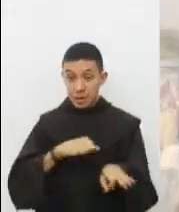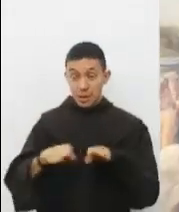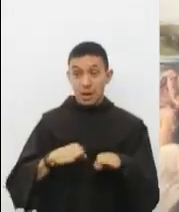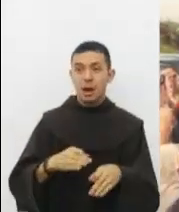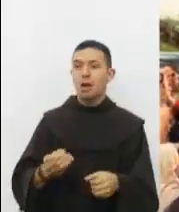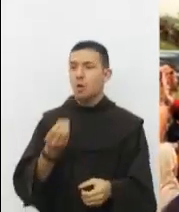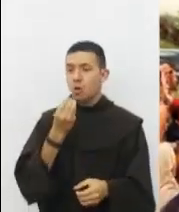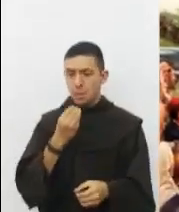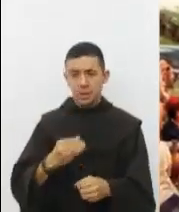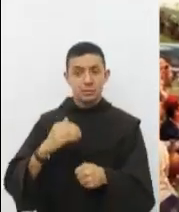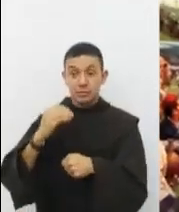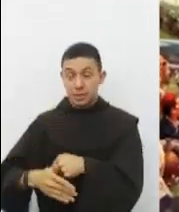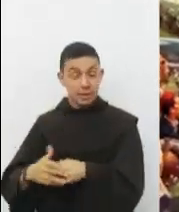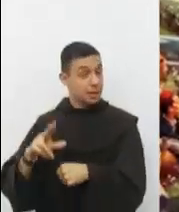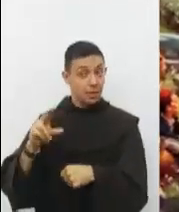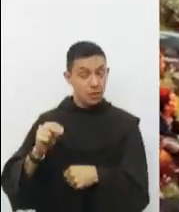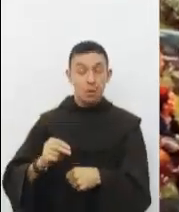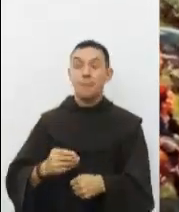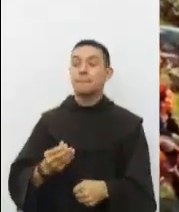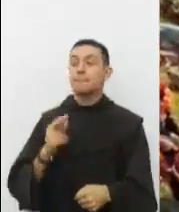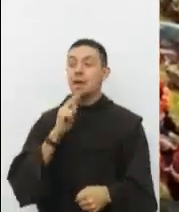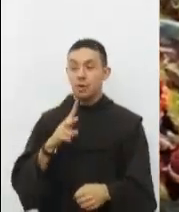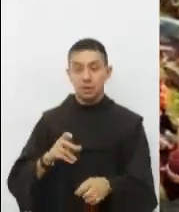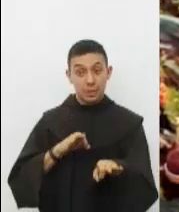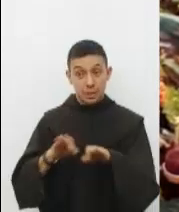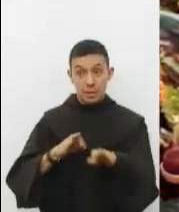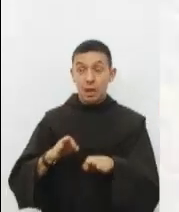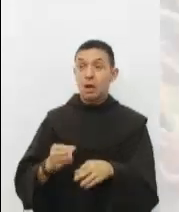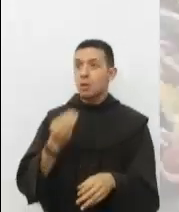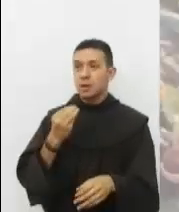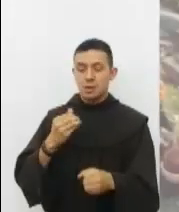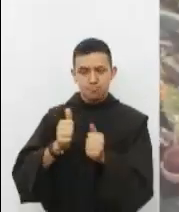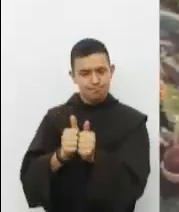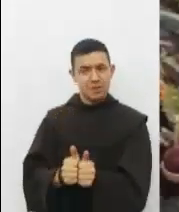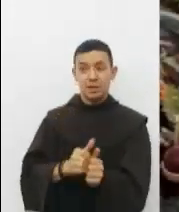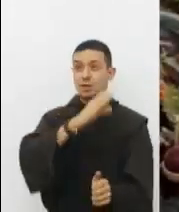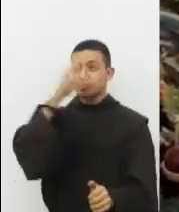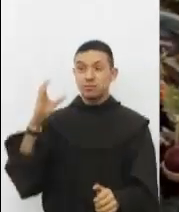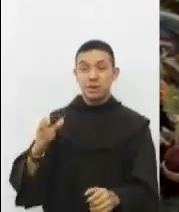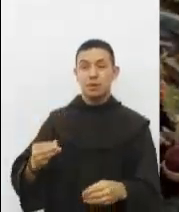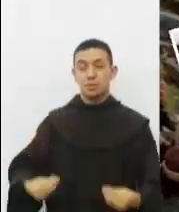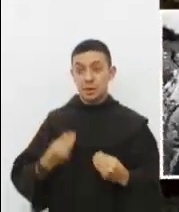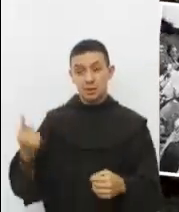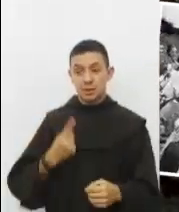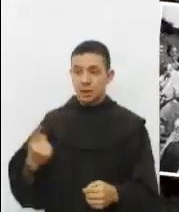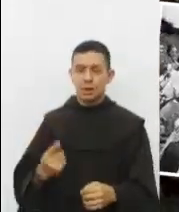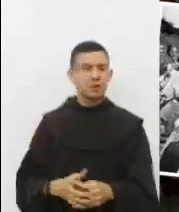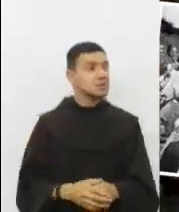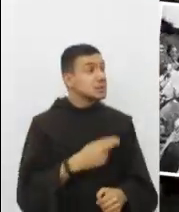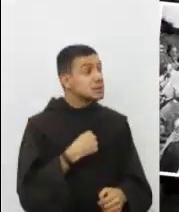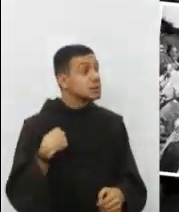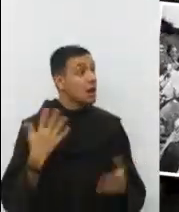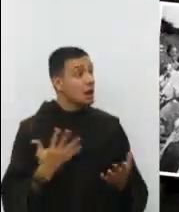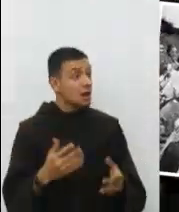Hijo del Hombre, porque a éste el Padre Dios lo ha marcado con su sello. Ellos le dijeron, ¿Qué debemos hacer para